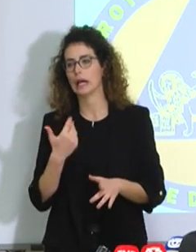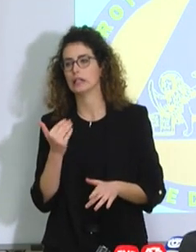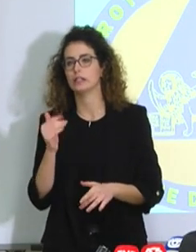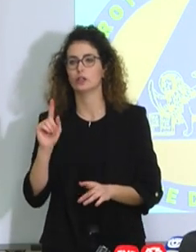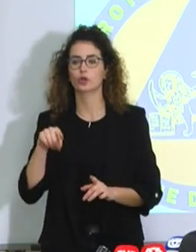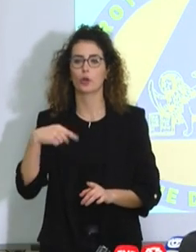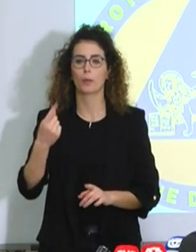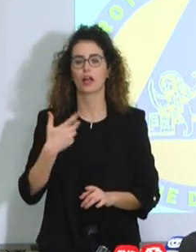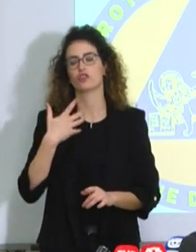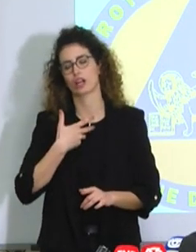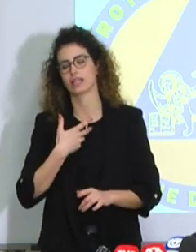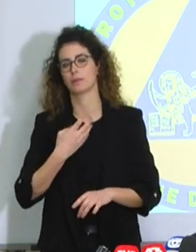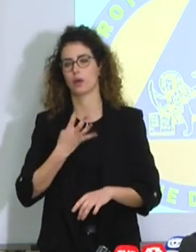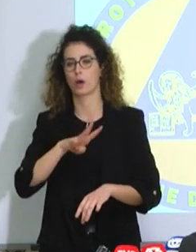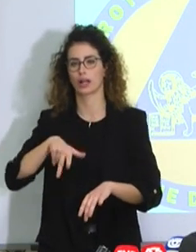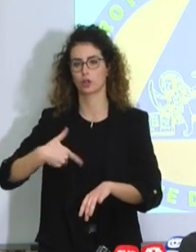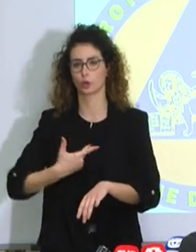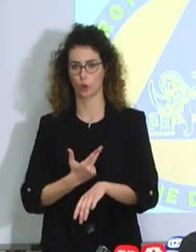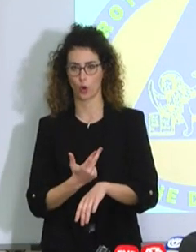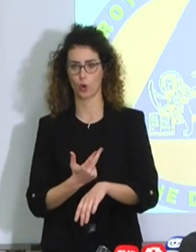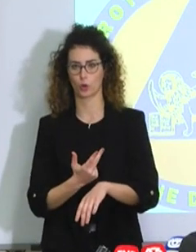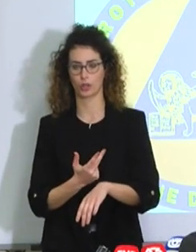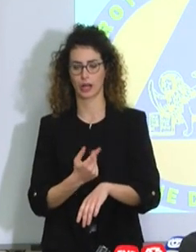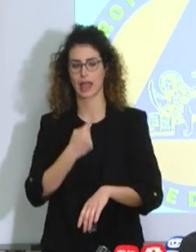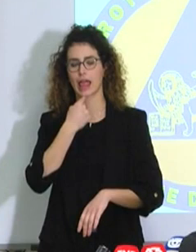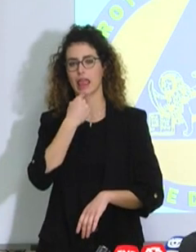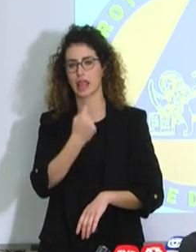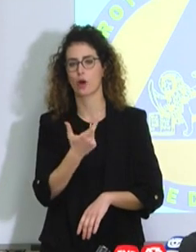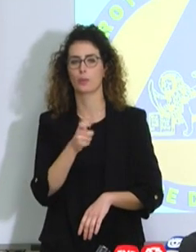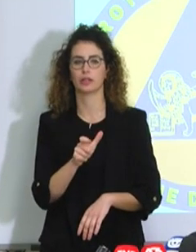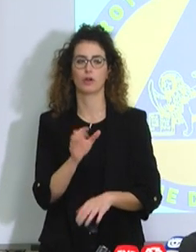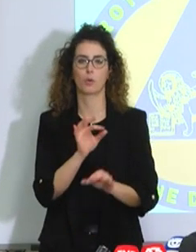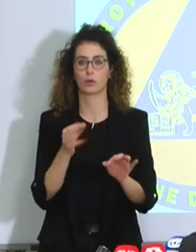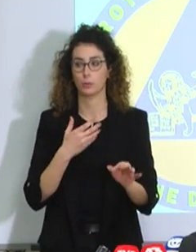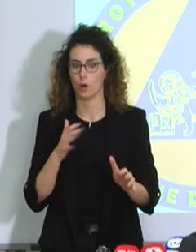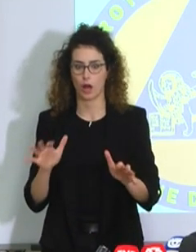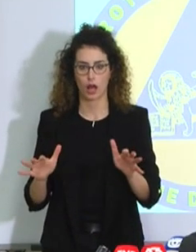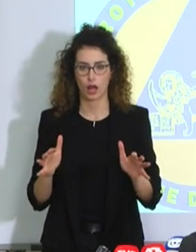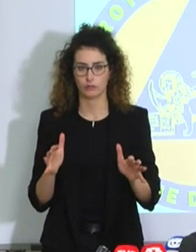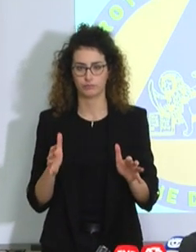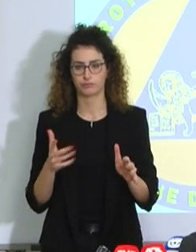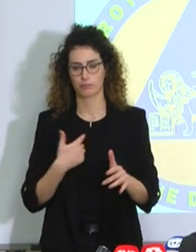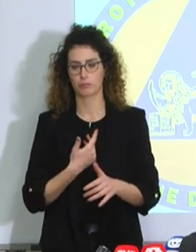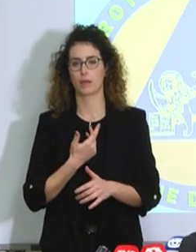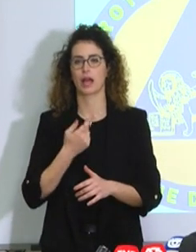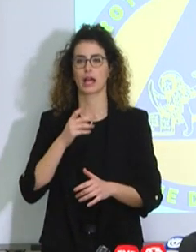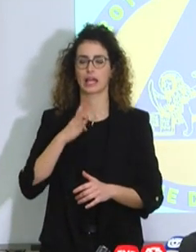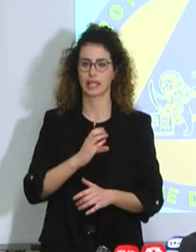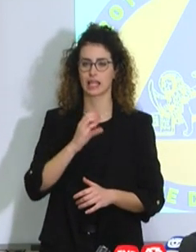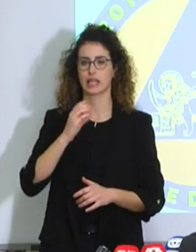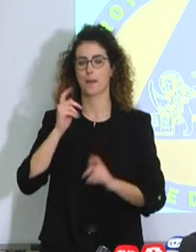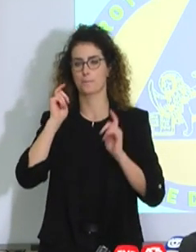ci sono sempre 48 ore, lo dico perché poi qualcuno potrebbe andare nel panico, però Pieve, Rovigo, Padova,